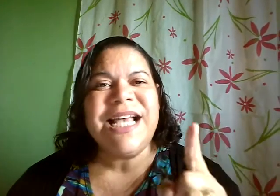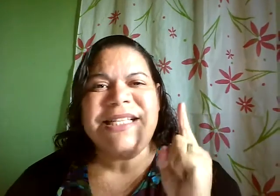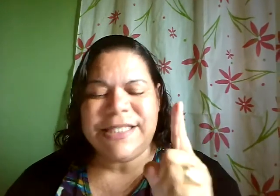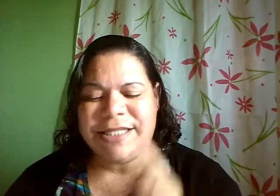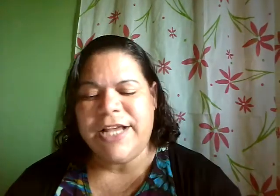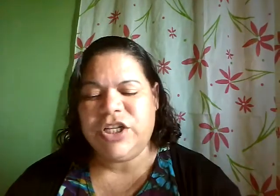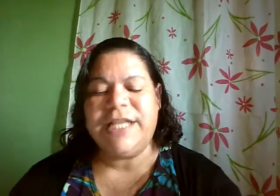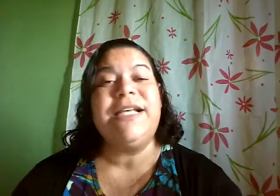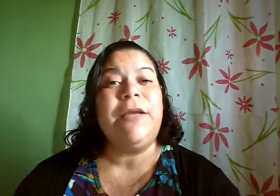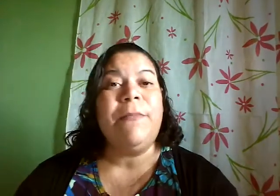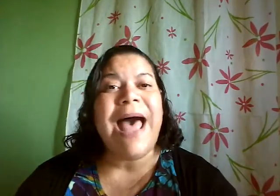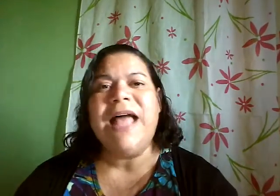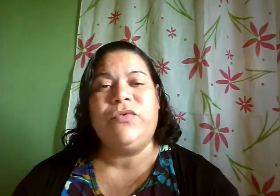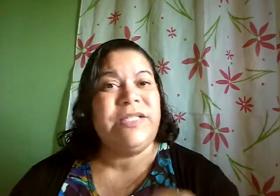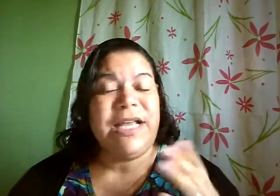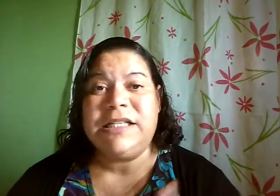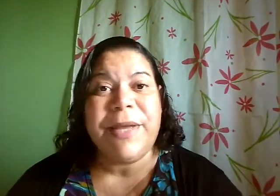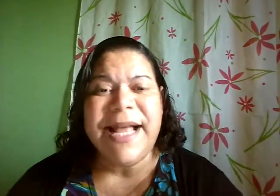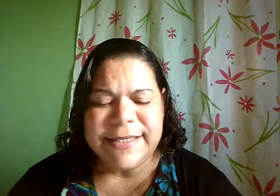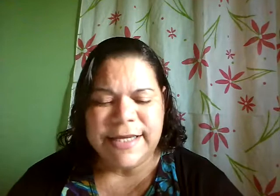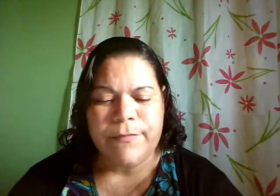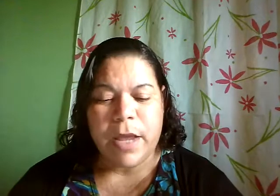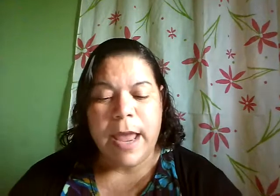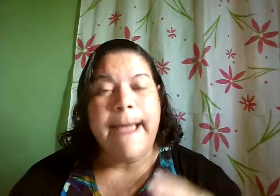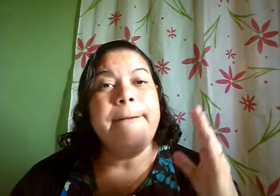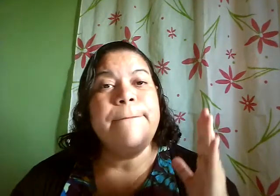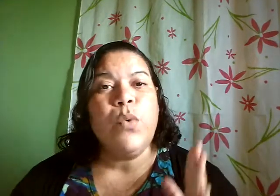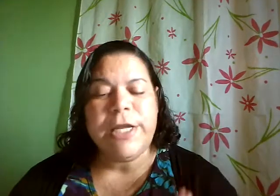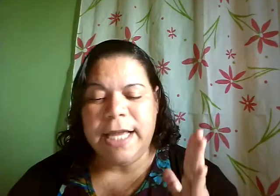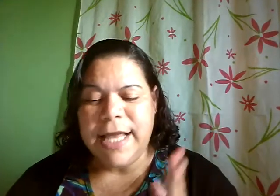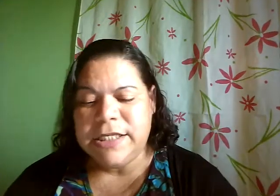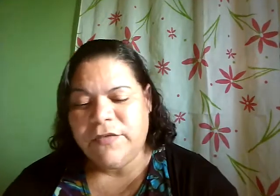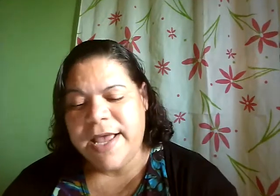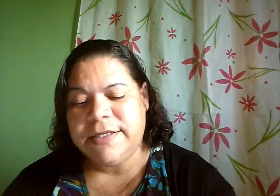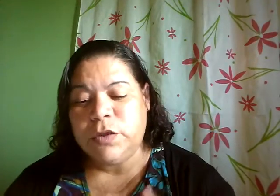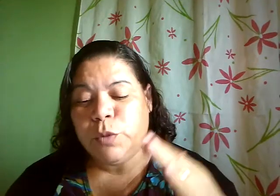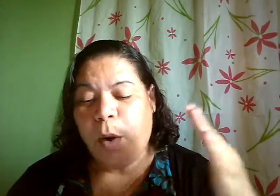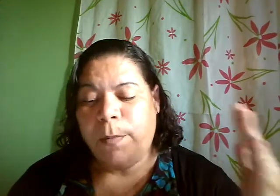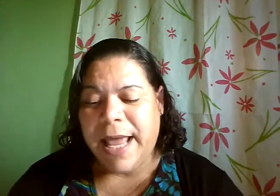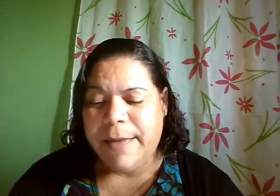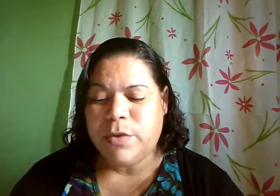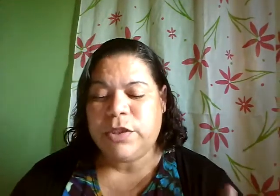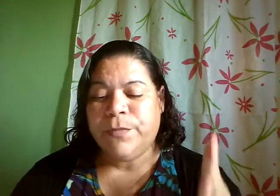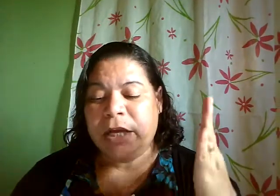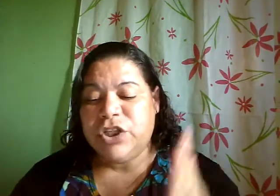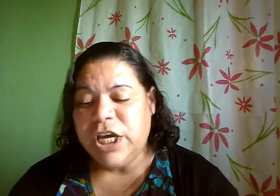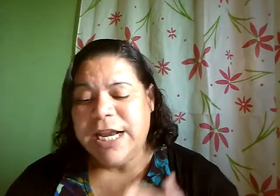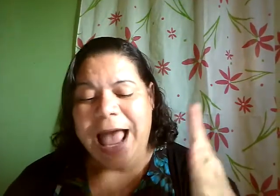se sente desanimado, sem esperança? Muitas das vezes, os problemas tiram